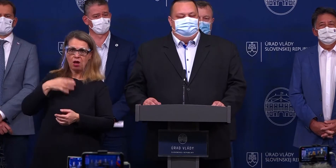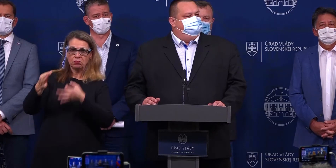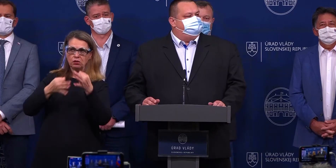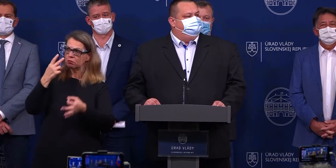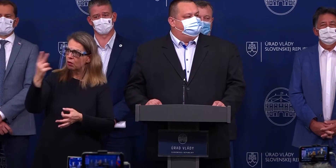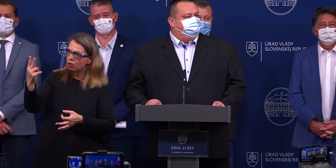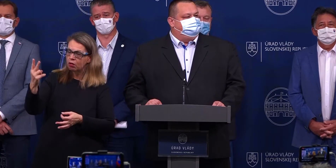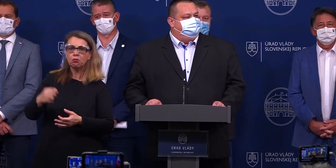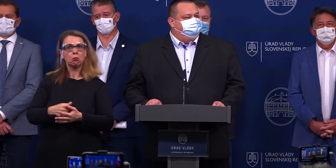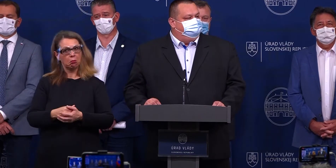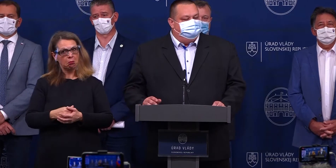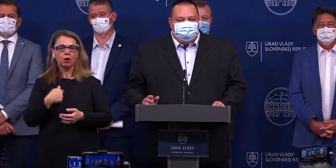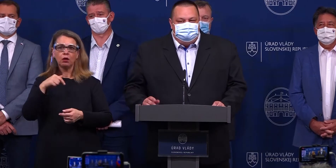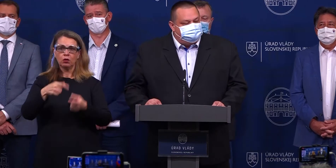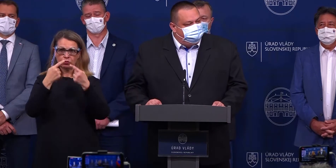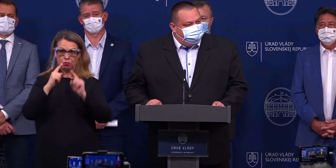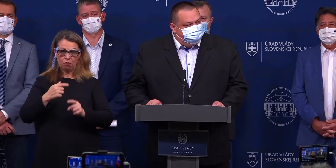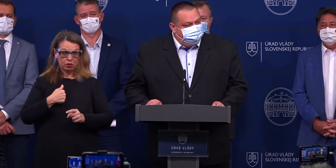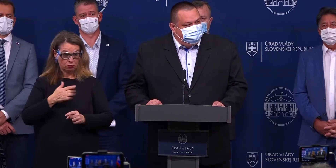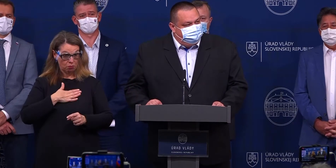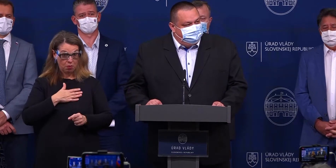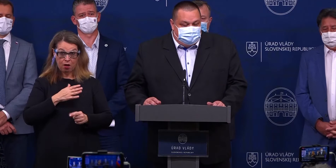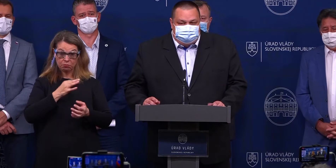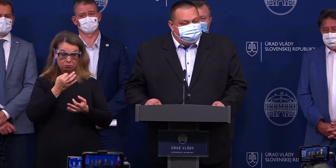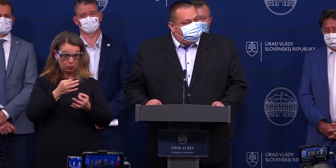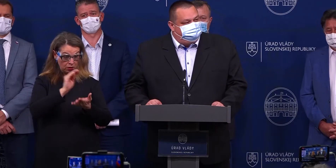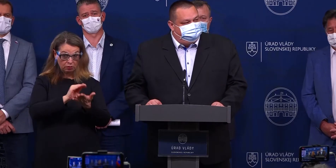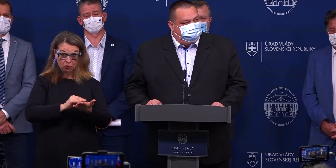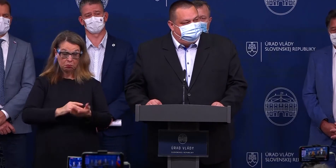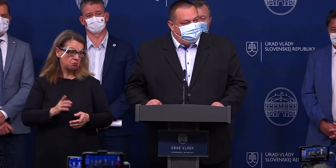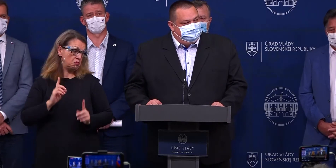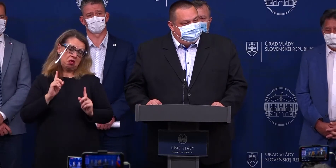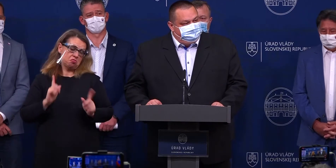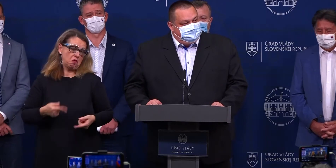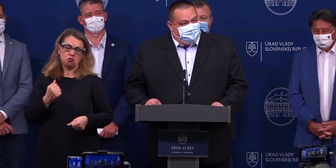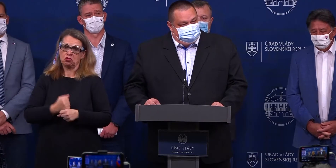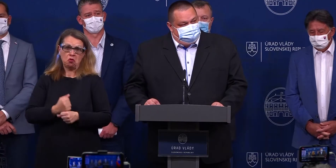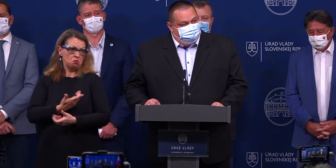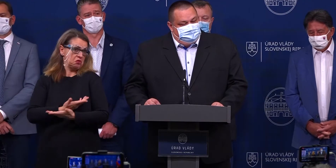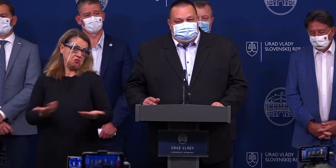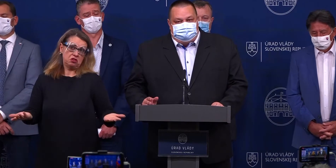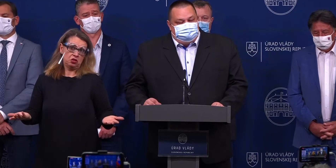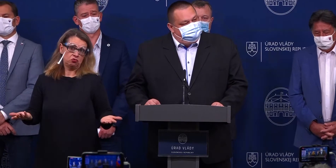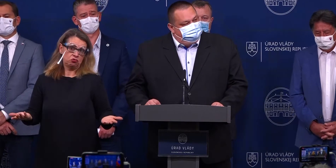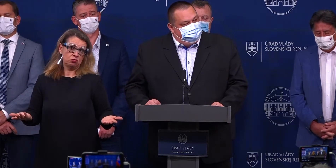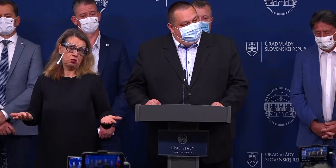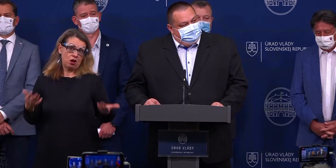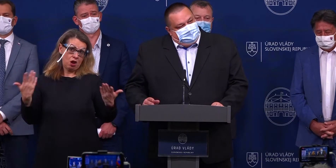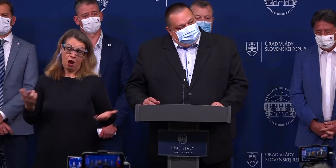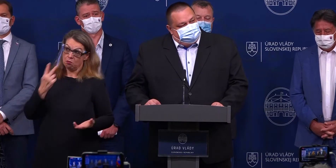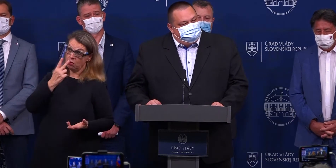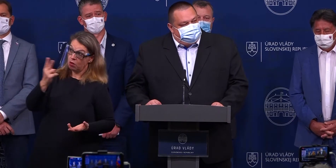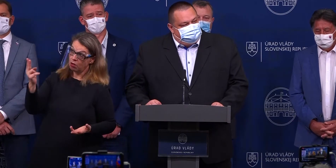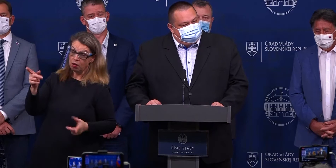nemáme slovenské dáta, nebudeme nič robiť. Áno, môžeme si to povedať. Alebo sa poučíme